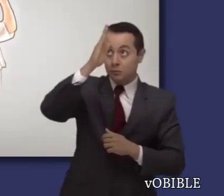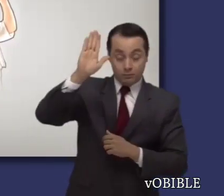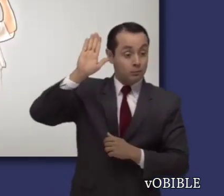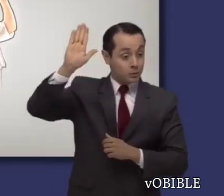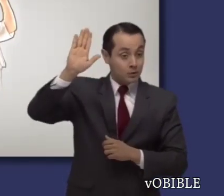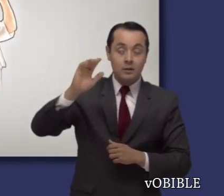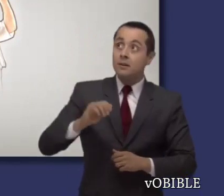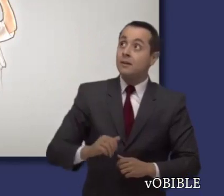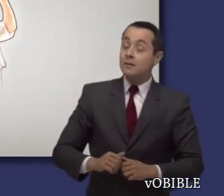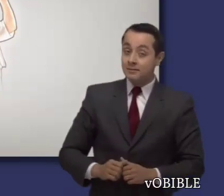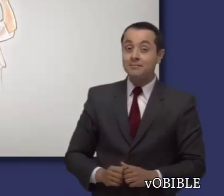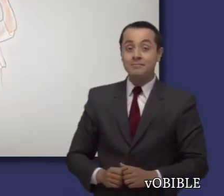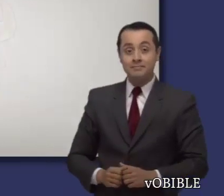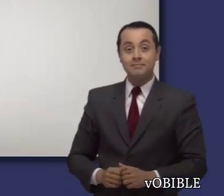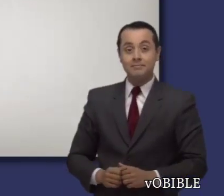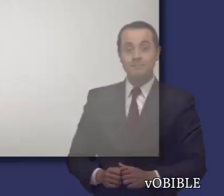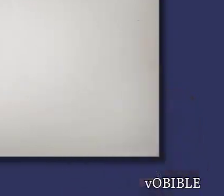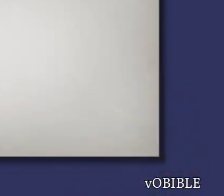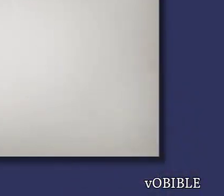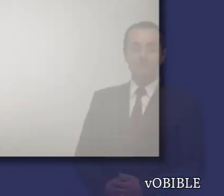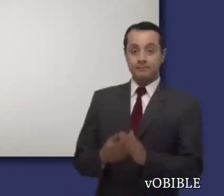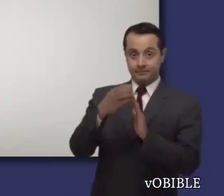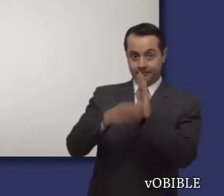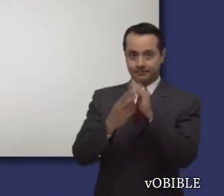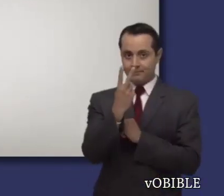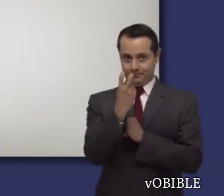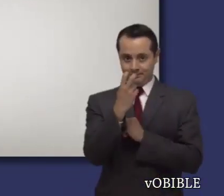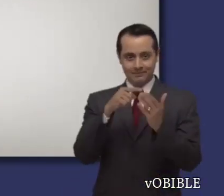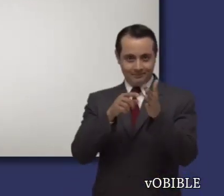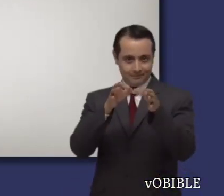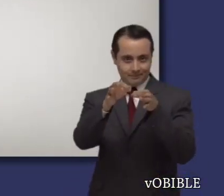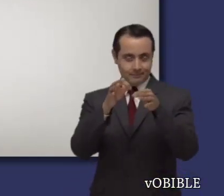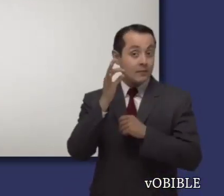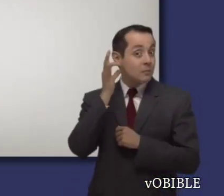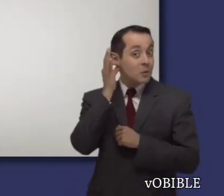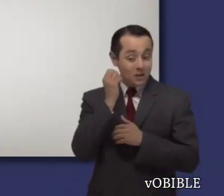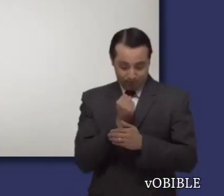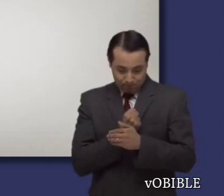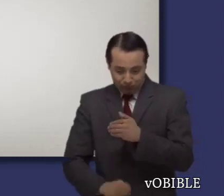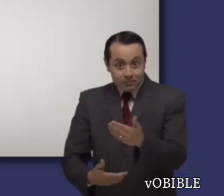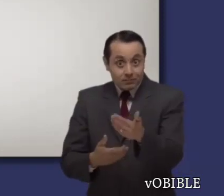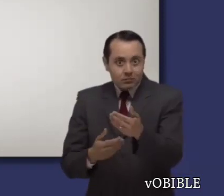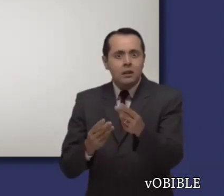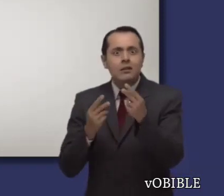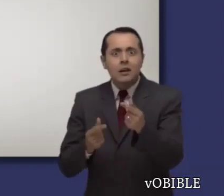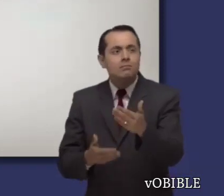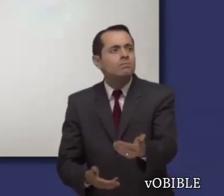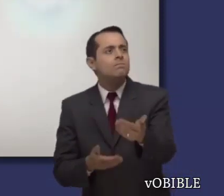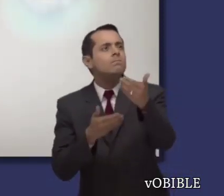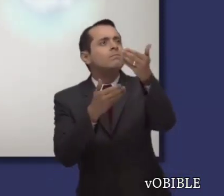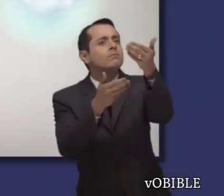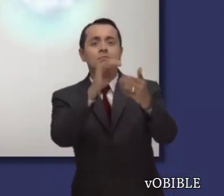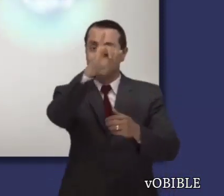de nuestro Señor y de su Cristo. En el capítulo 12 Juan ve el nacimiento de un niño al que